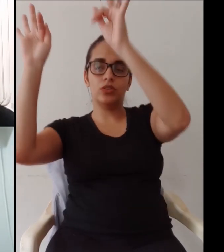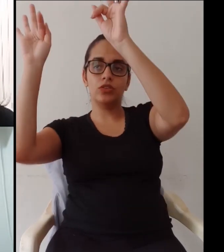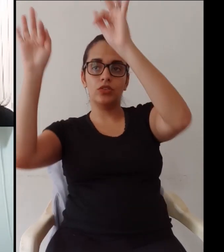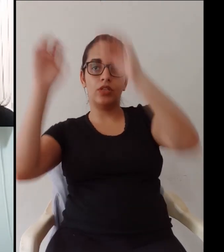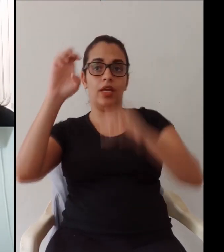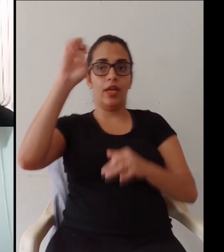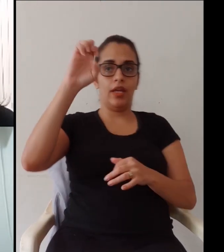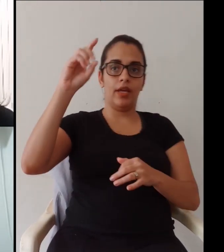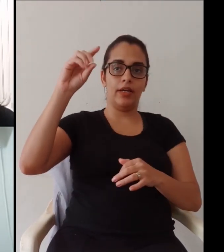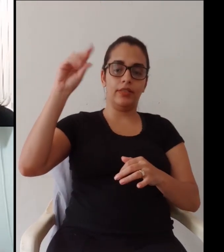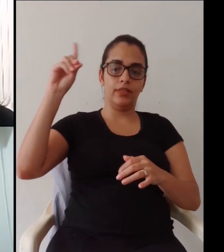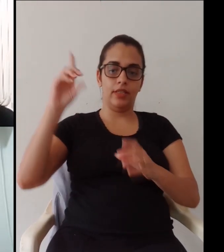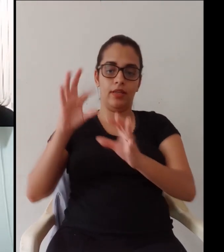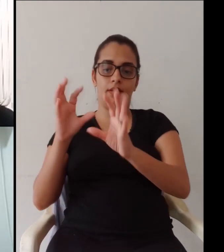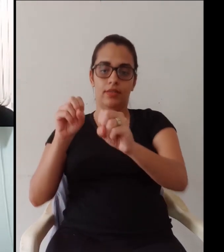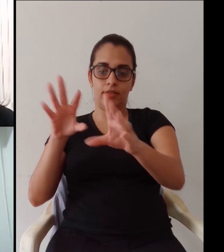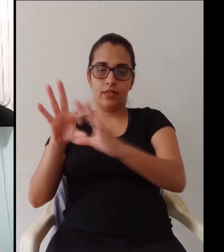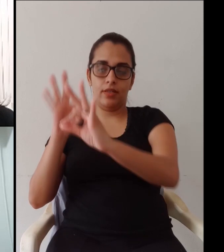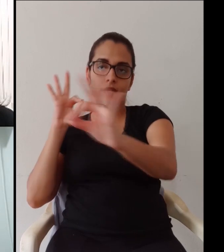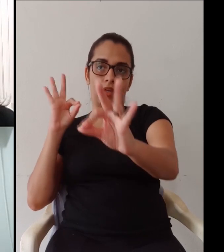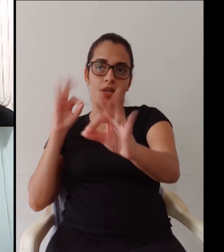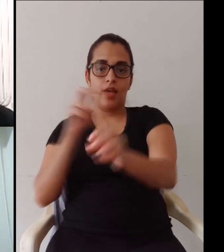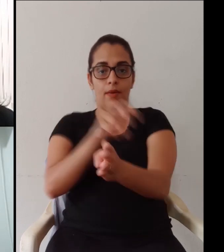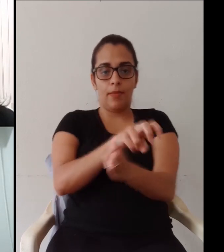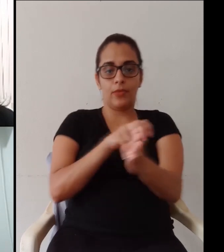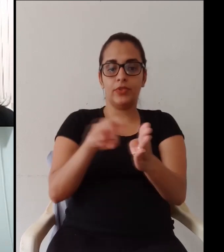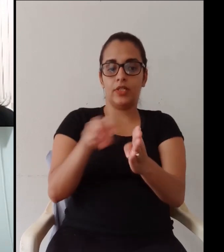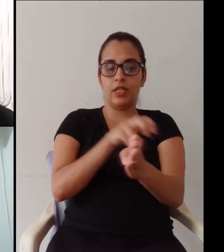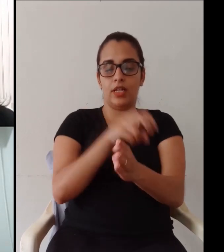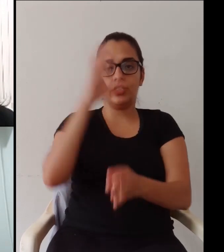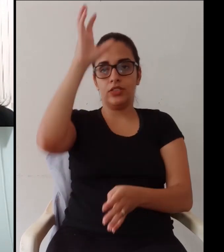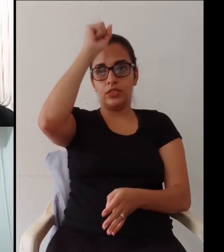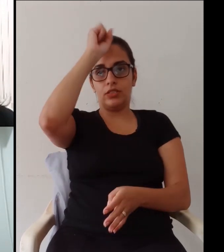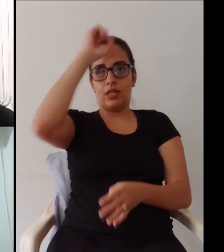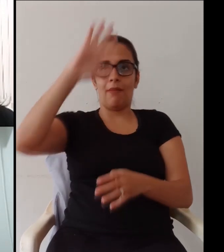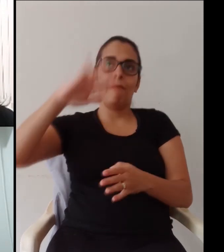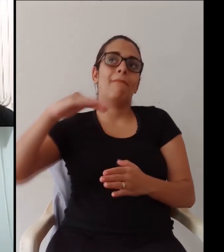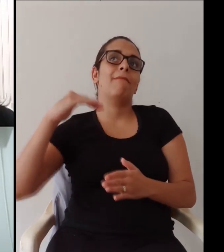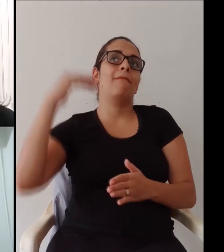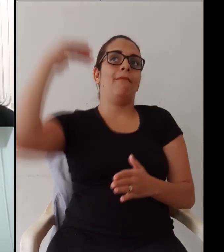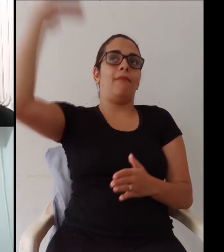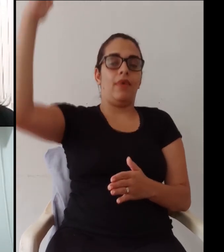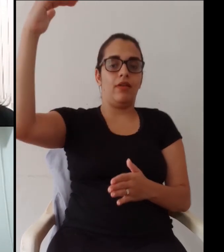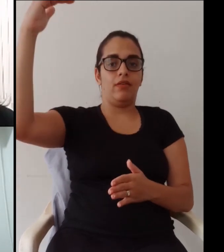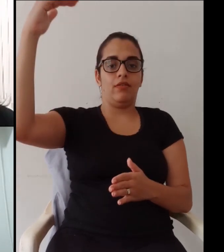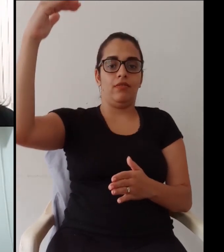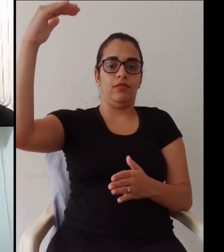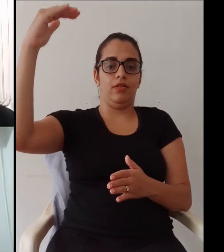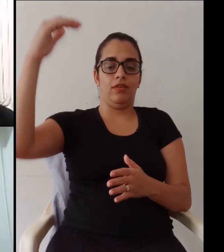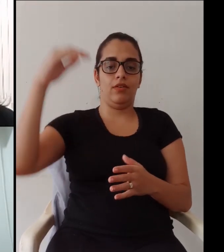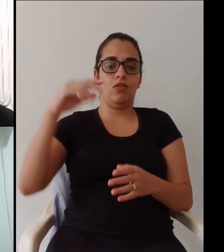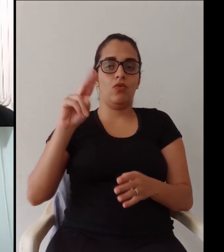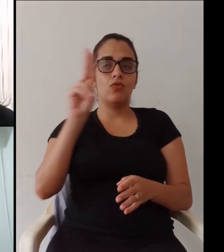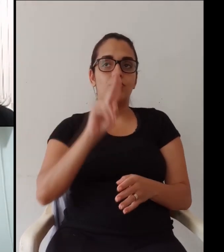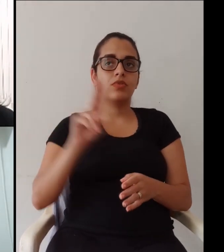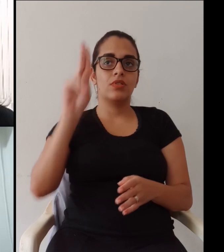instituição então é uma aula que vai acontecer usando algum tipo de tecnologia E EAD não EAD é uma